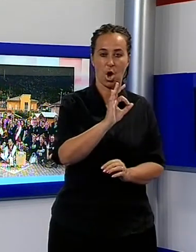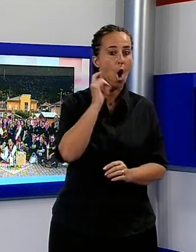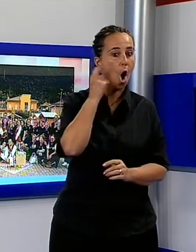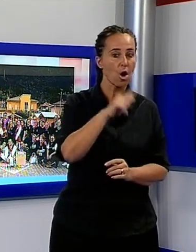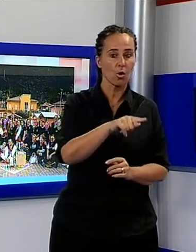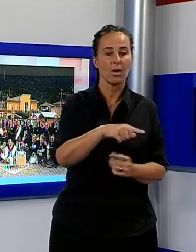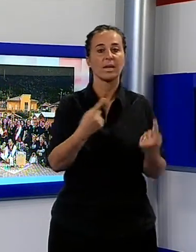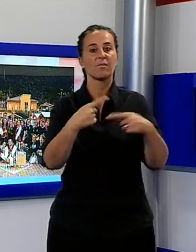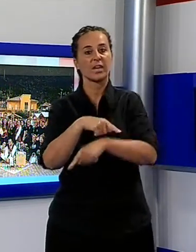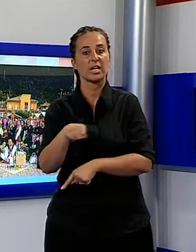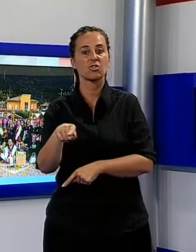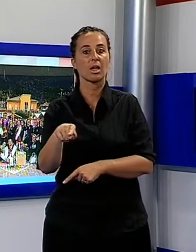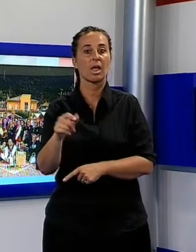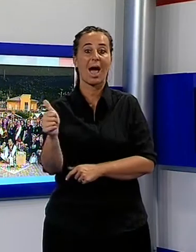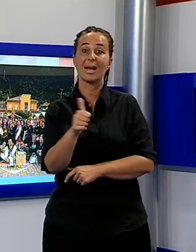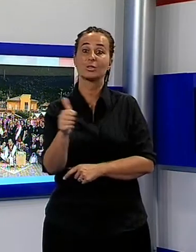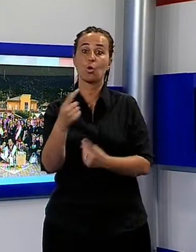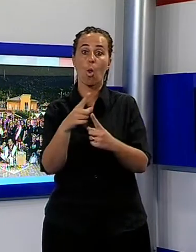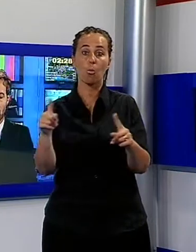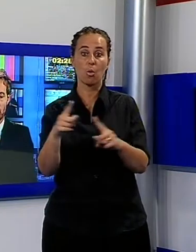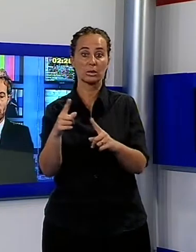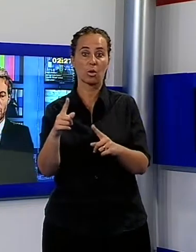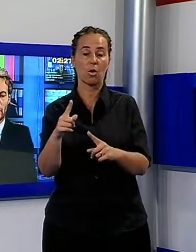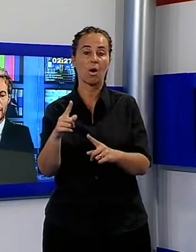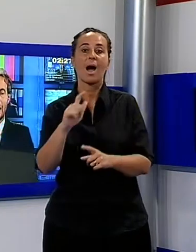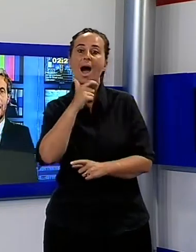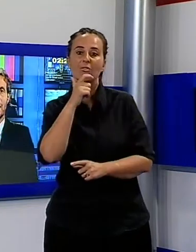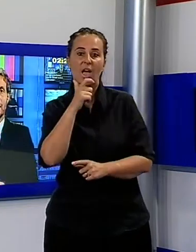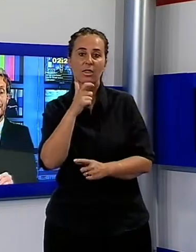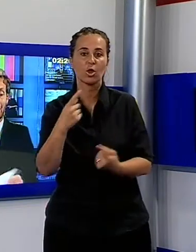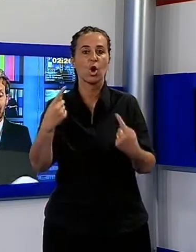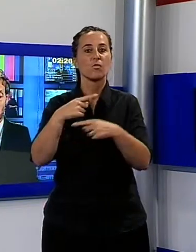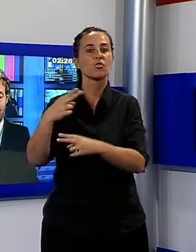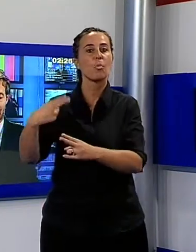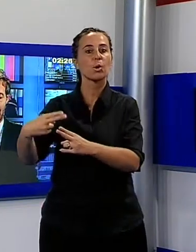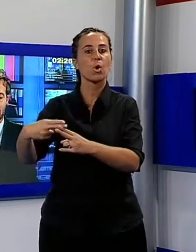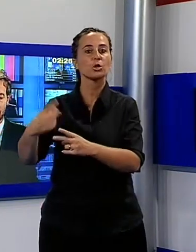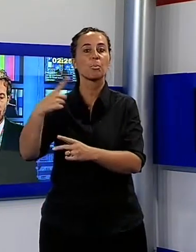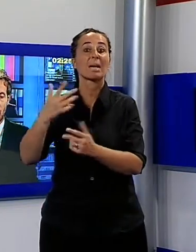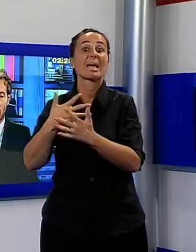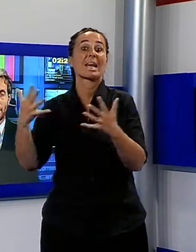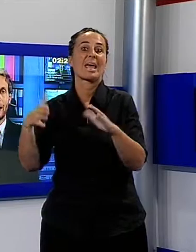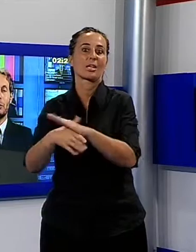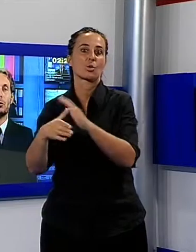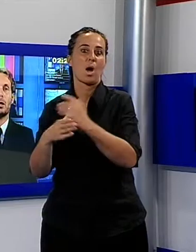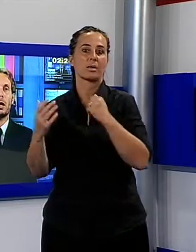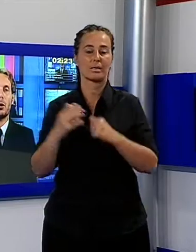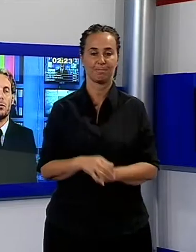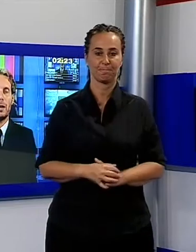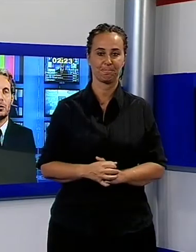campioni nella gara di assolo musici e un bronzo nella gara di grande squadra. Ora parliamo di un convegno, un